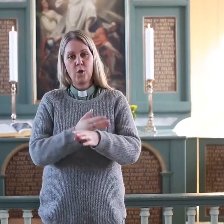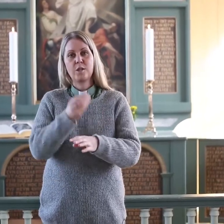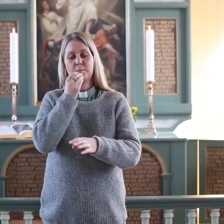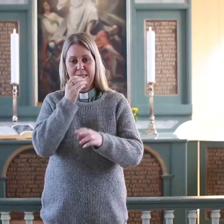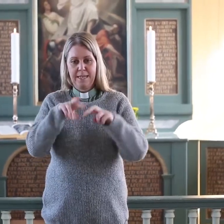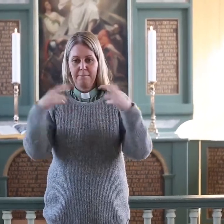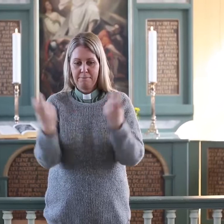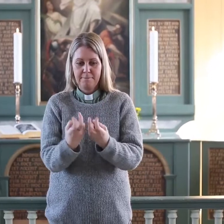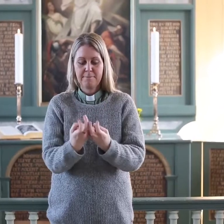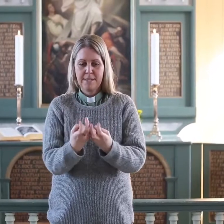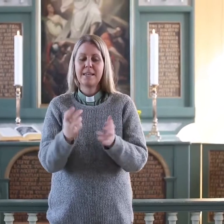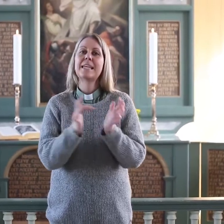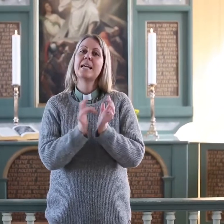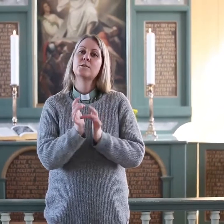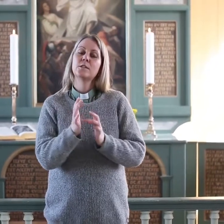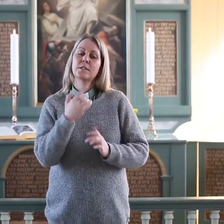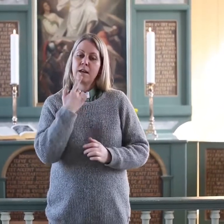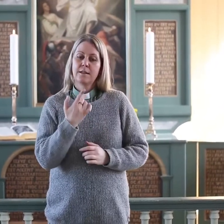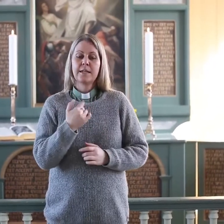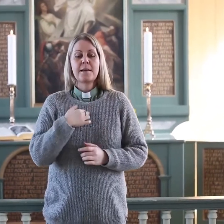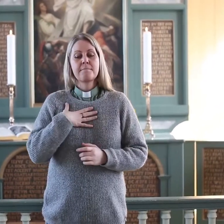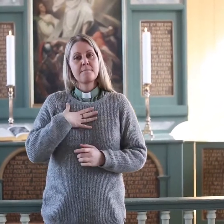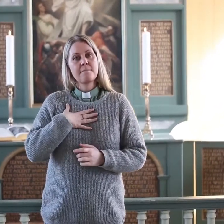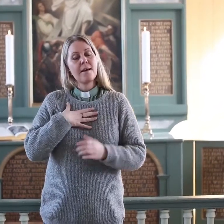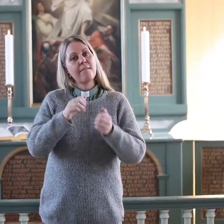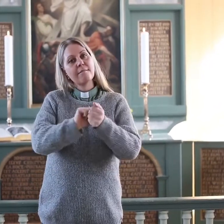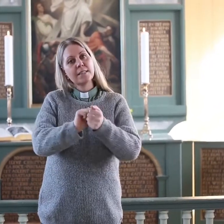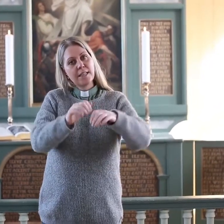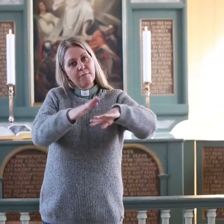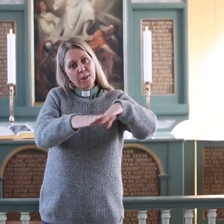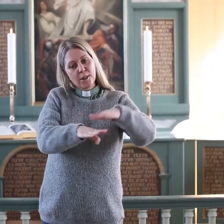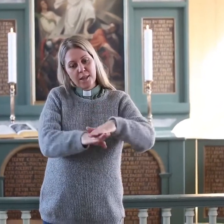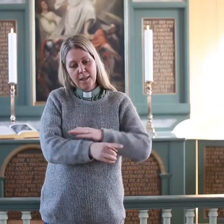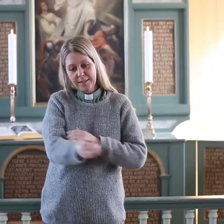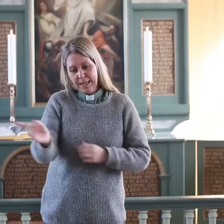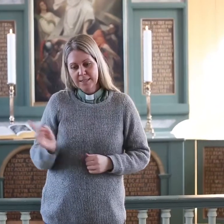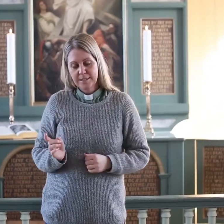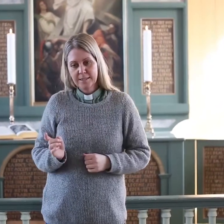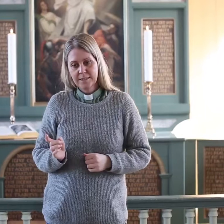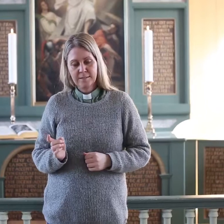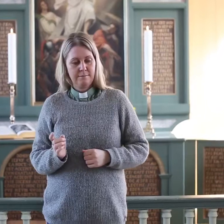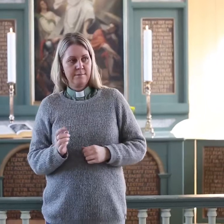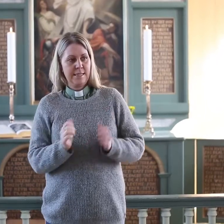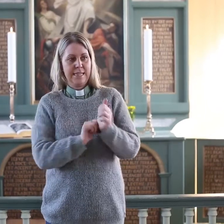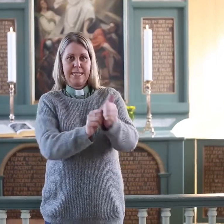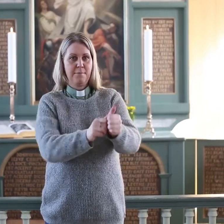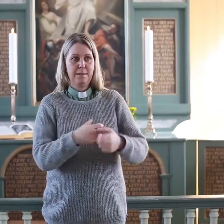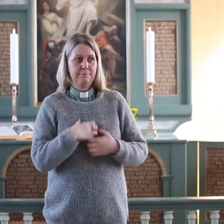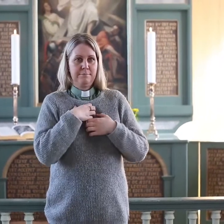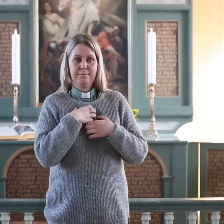Men før de spiste, ville Jesus vaske føttene til disiplene. Og det ville han gjøre selv. Det